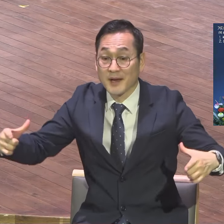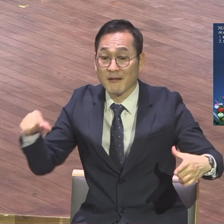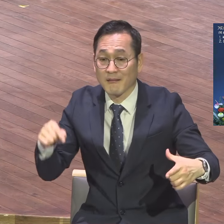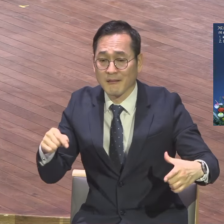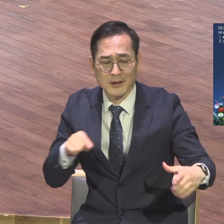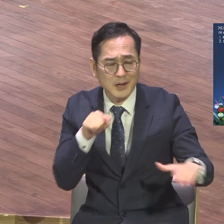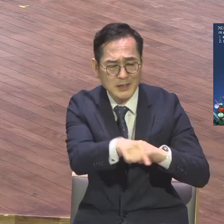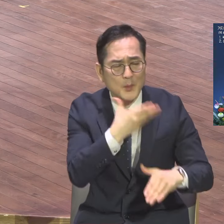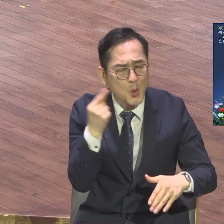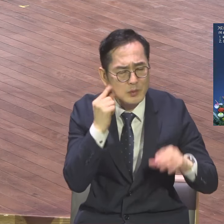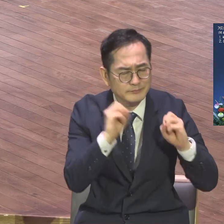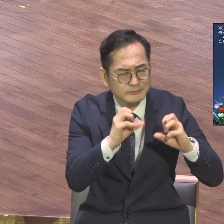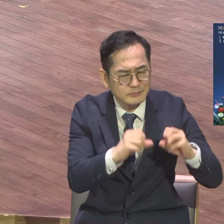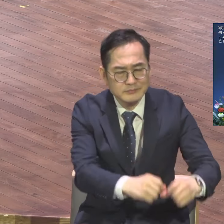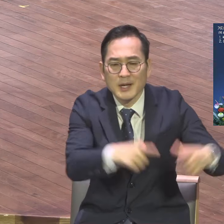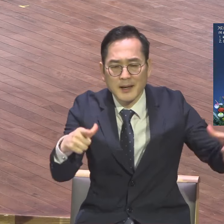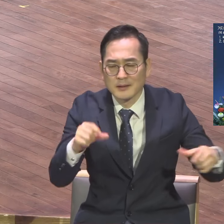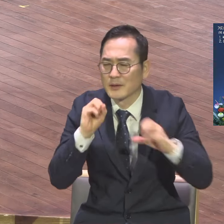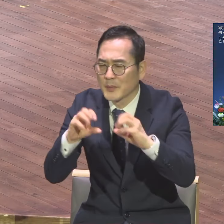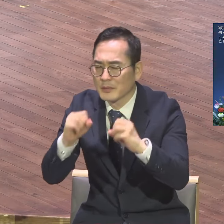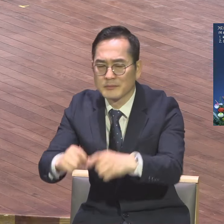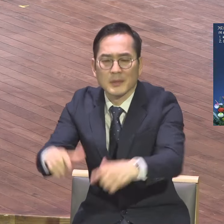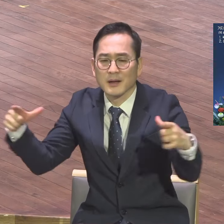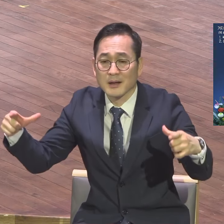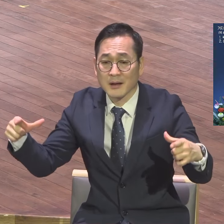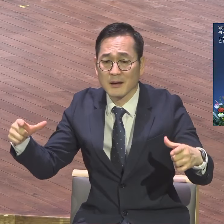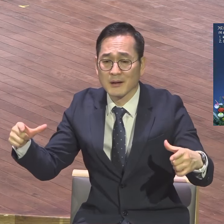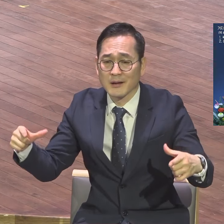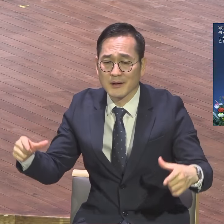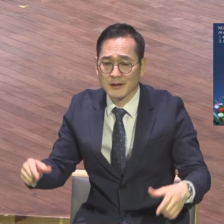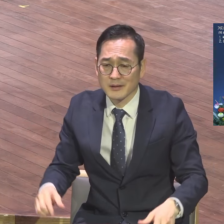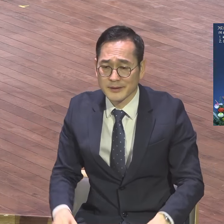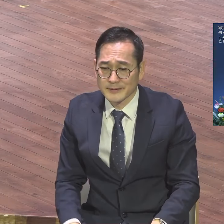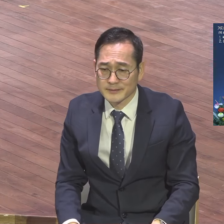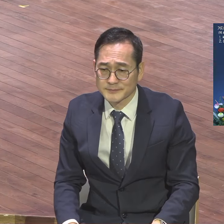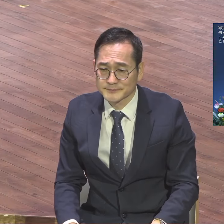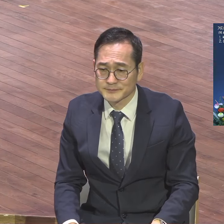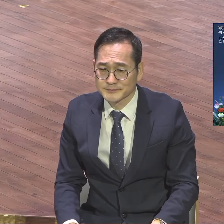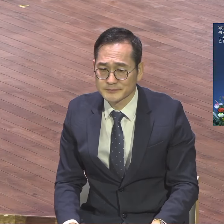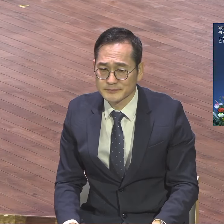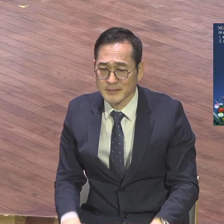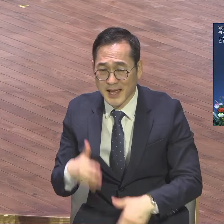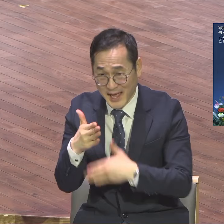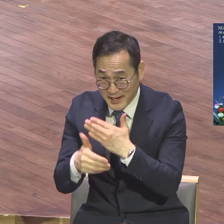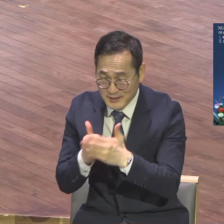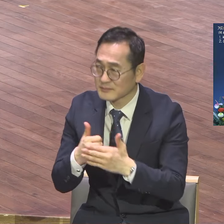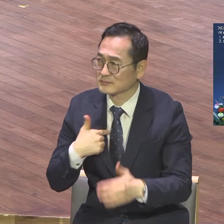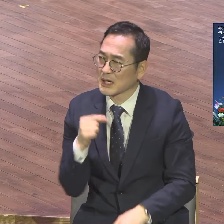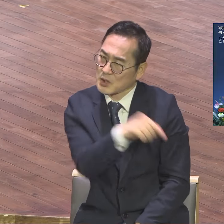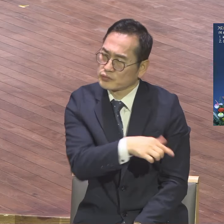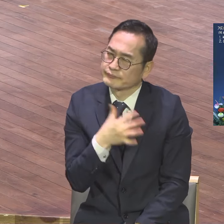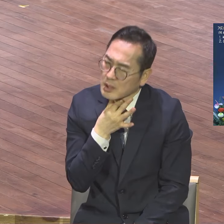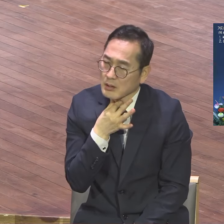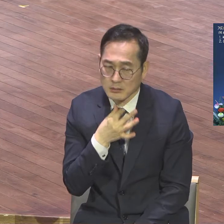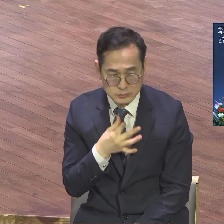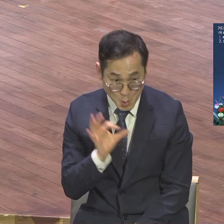하나는 다 문다 열어주잖아요 안 가니까 문제지 또 이것이 계삿의 비유인데 공중의